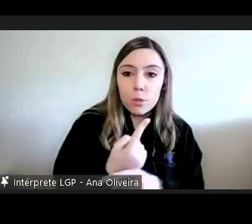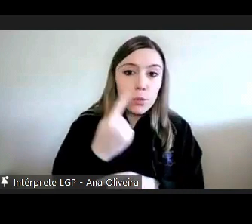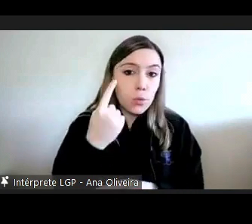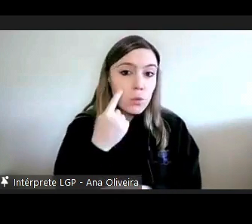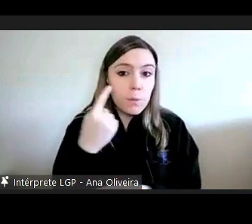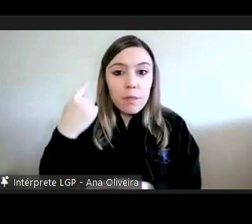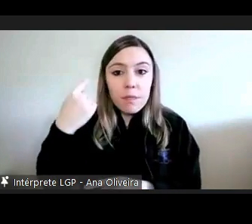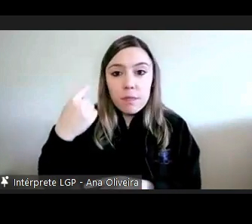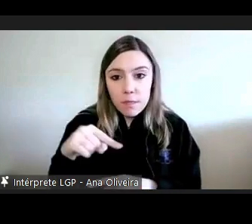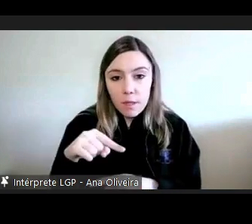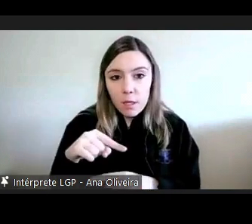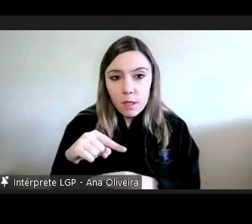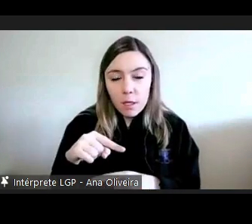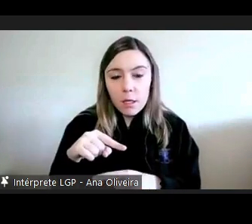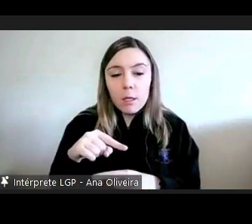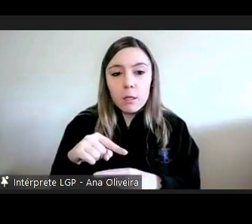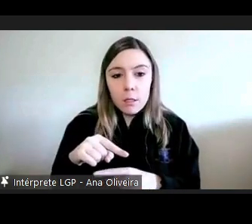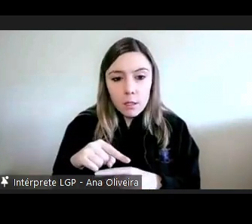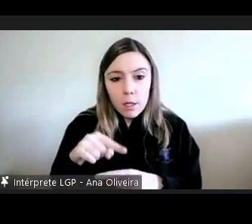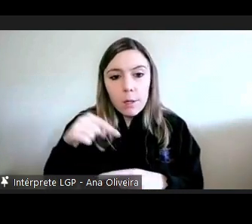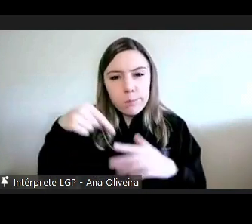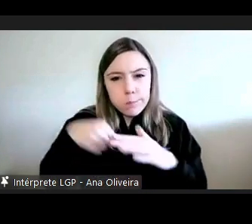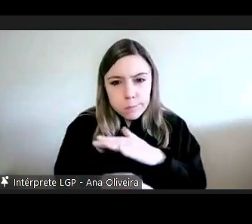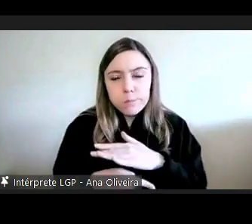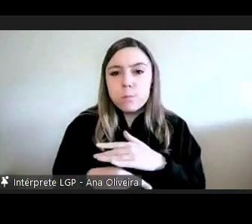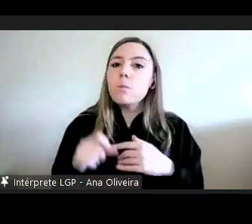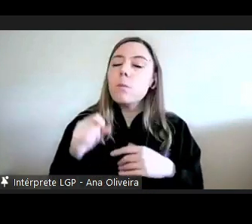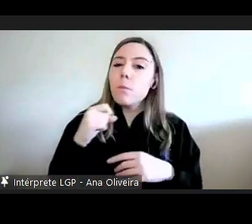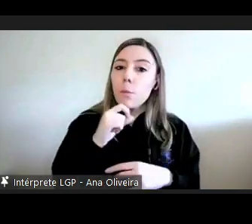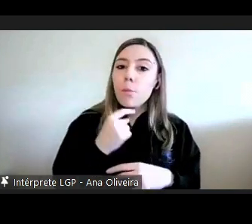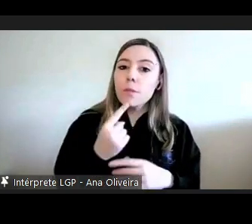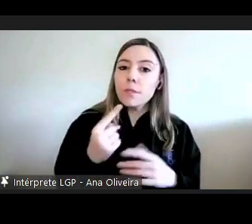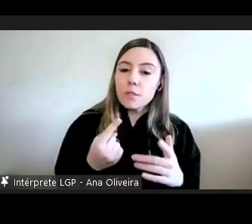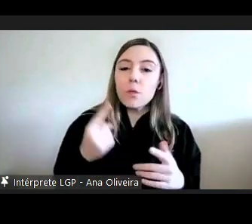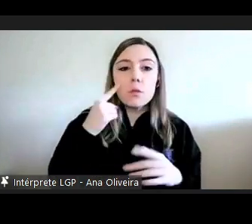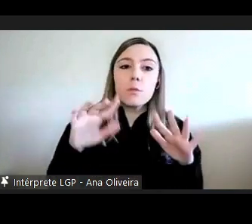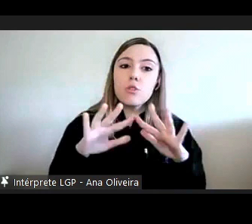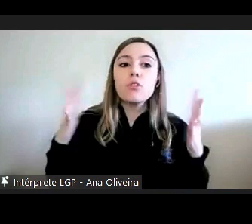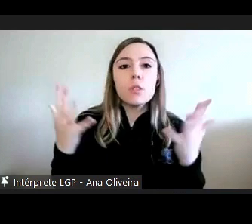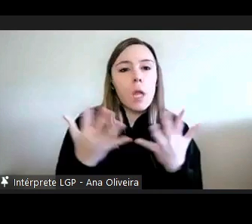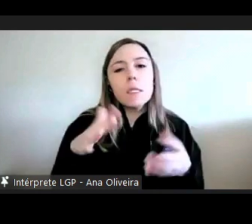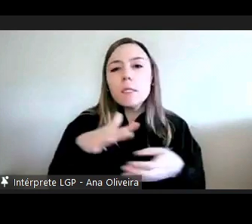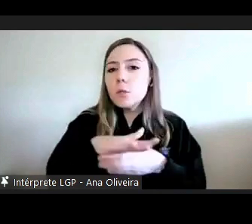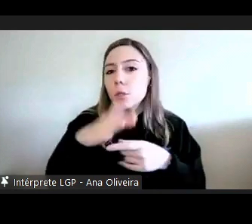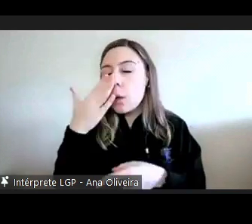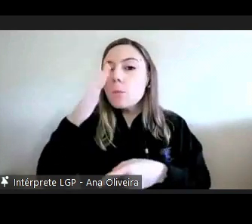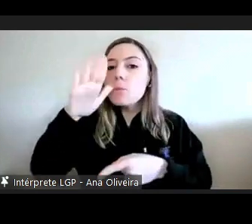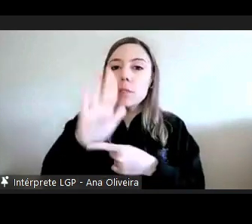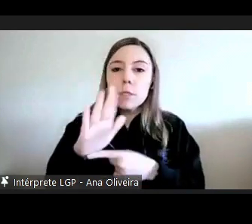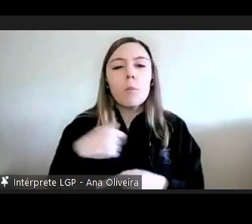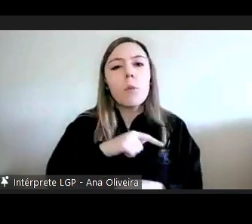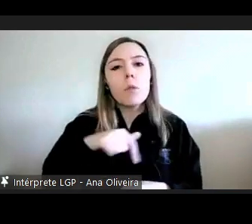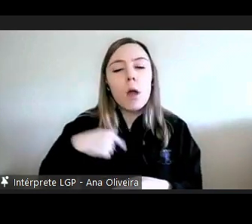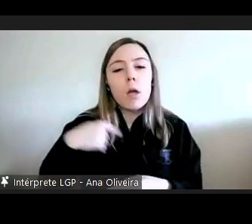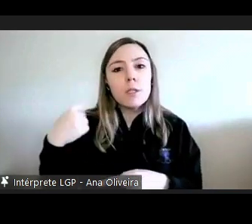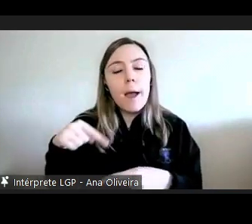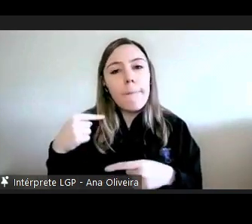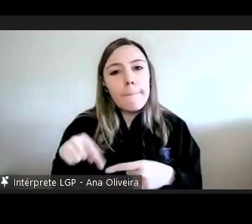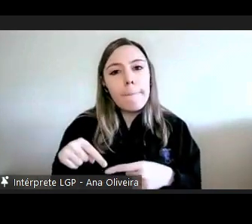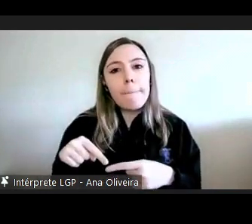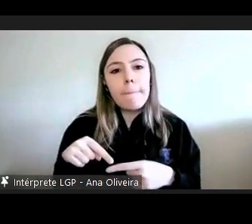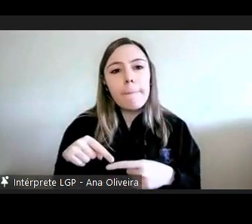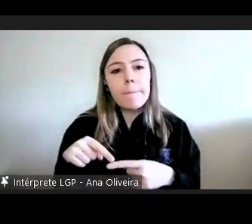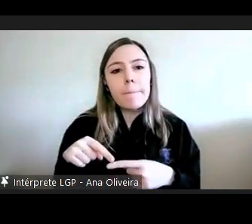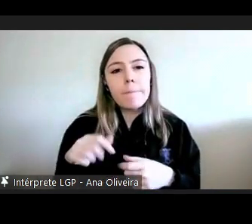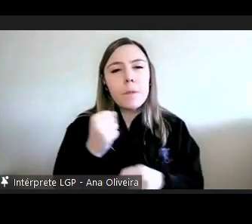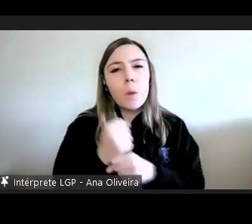exaustivo pode indicar conhecimento global assim é o caso por exemplo fizemos uma uma ação com com